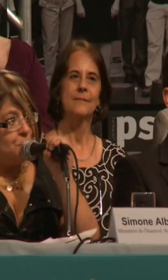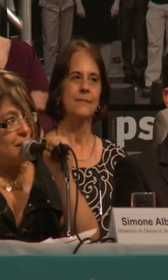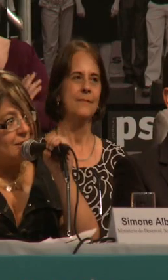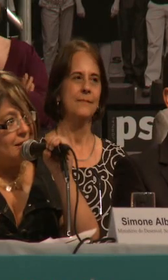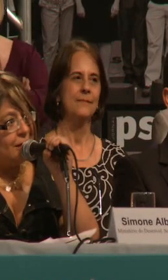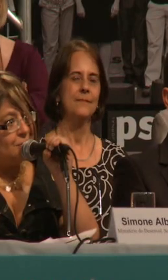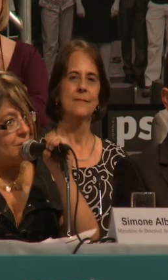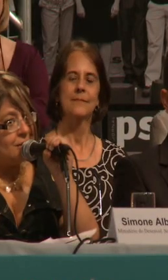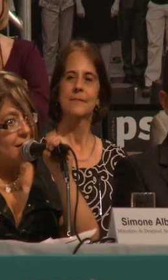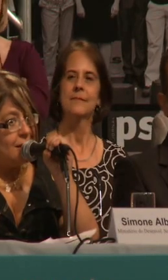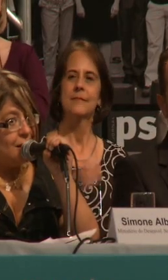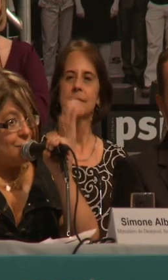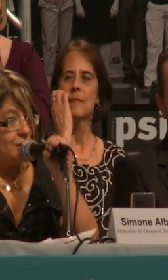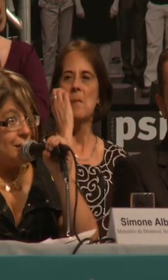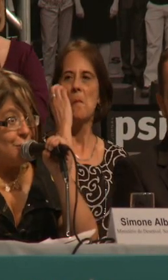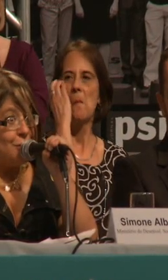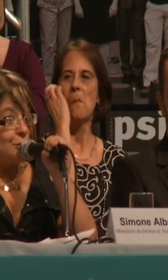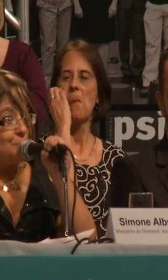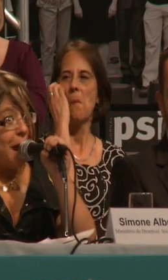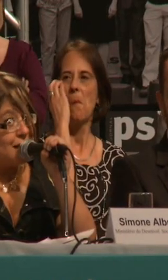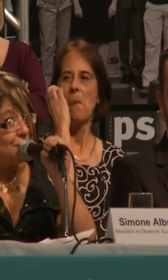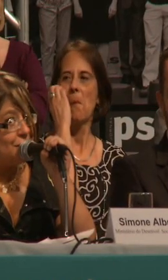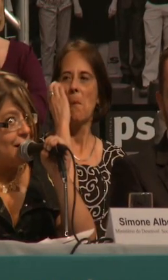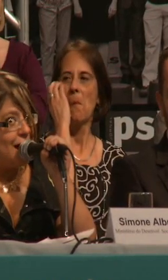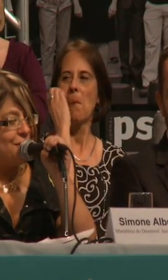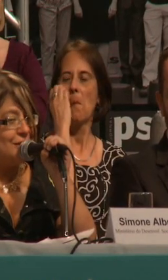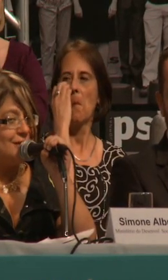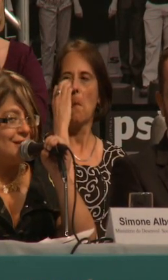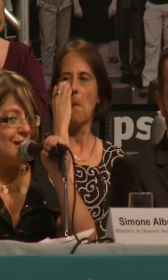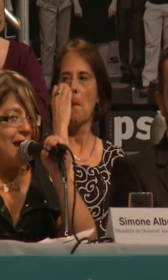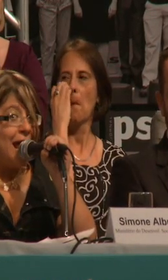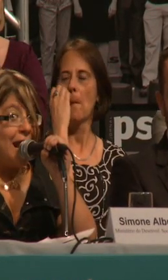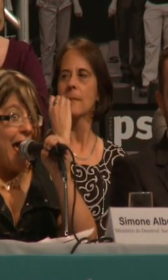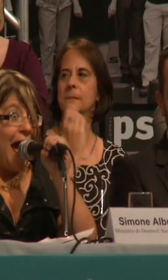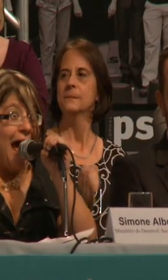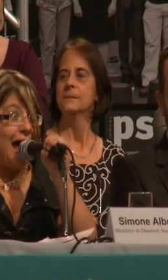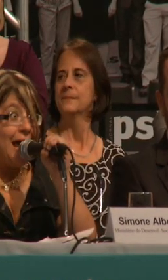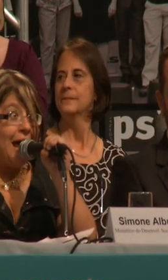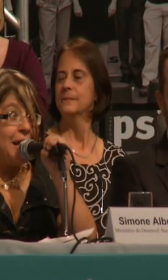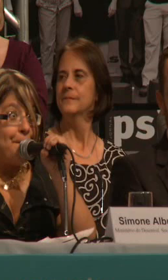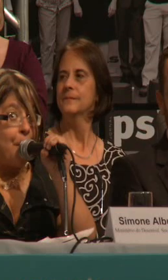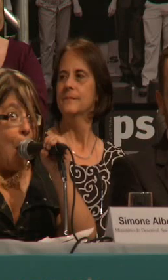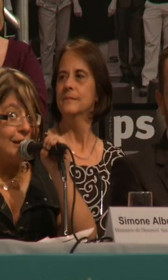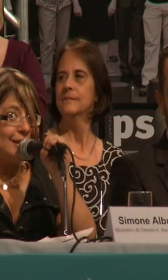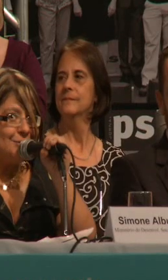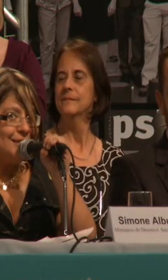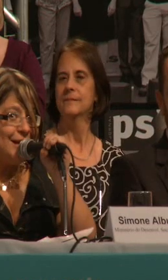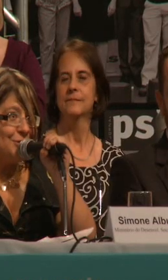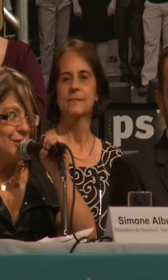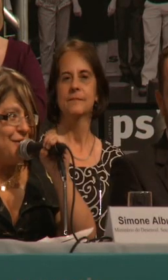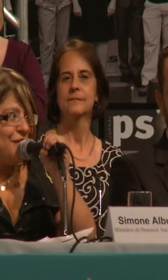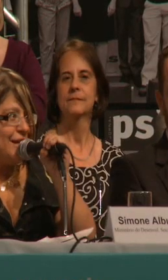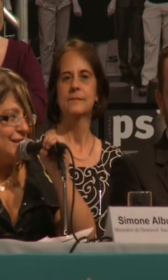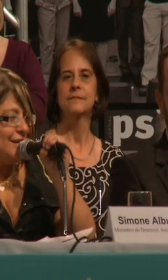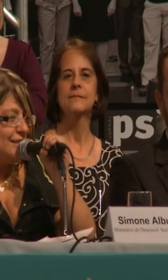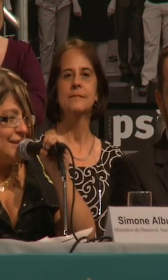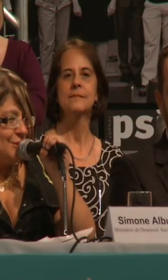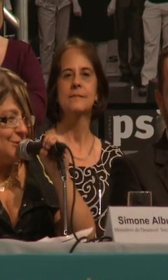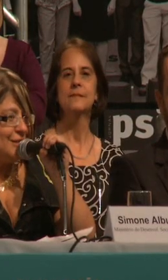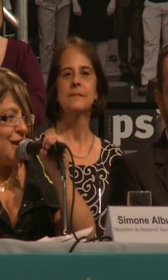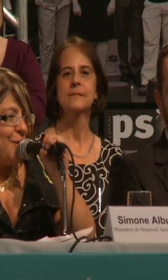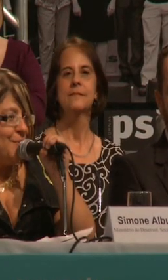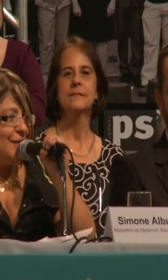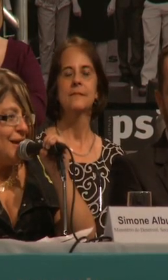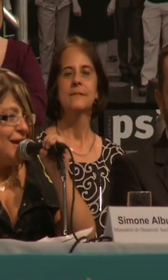municípios brasileiros, nos territórios mais vulneráveis, lá na porta do Centro de Referência da